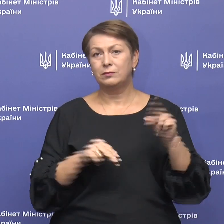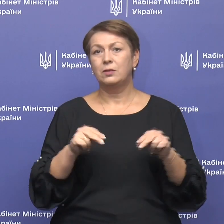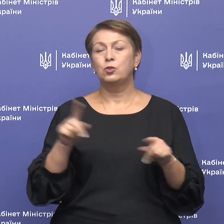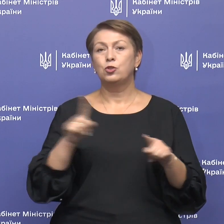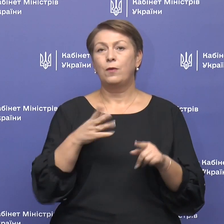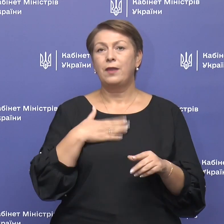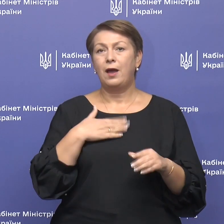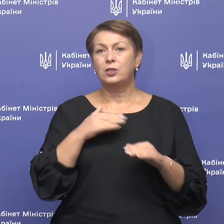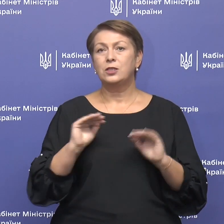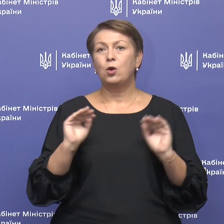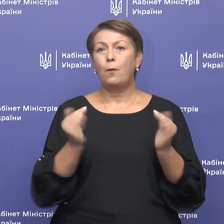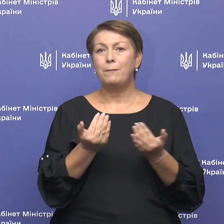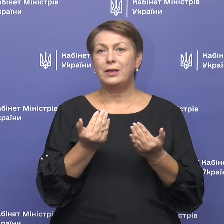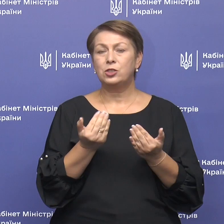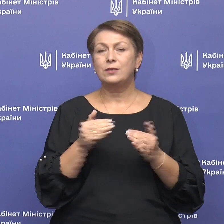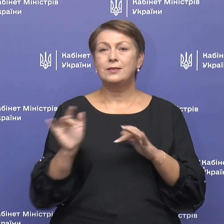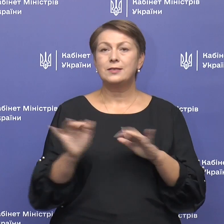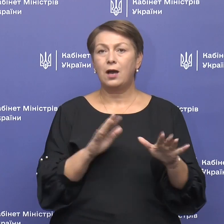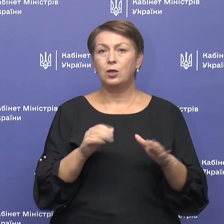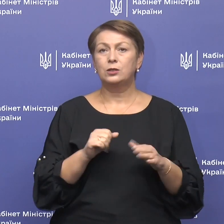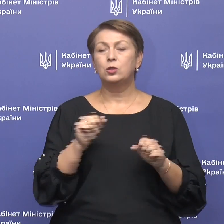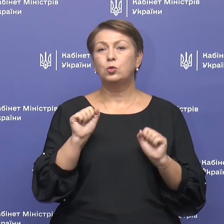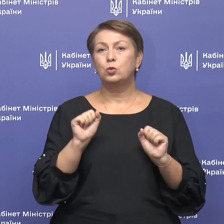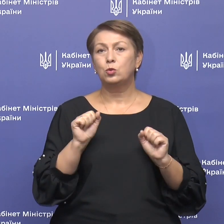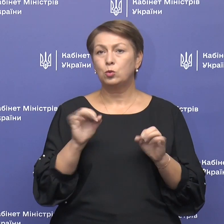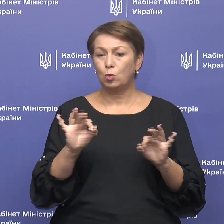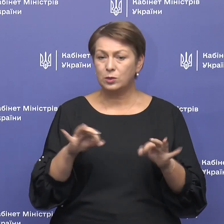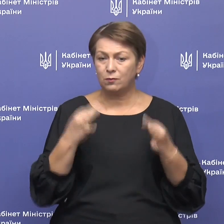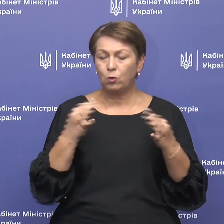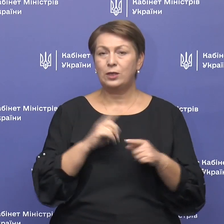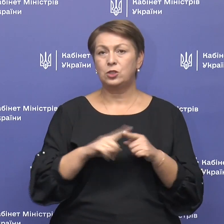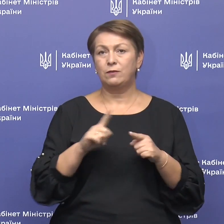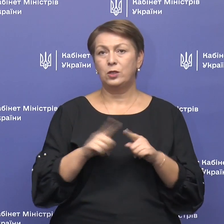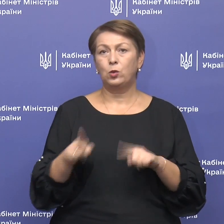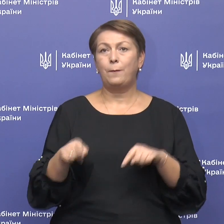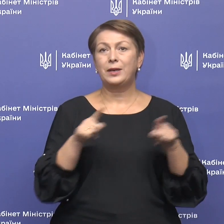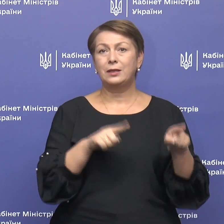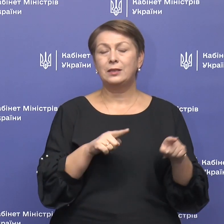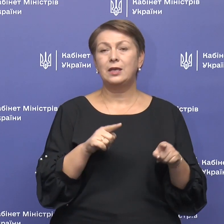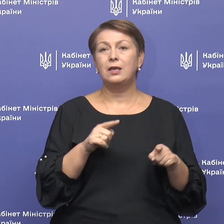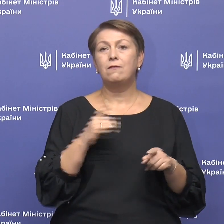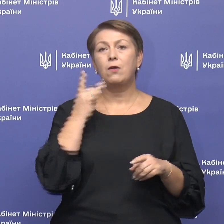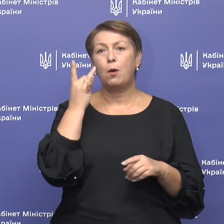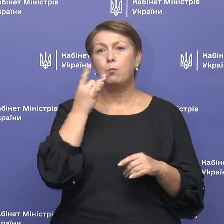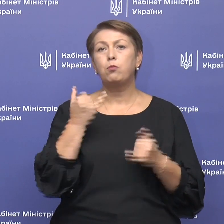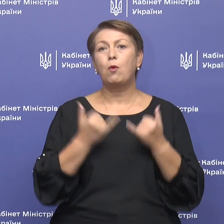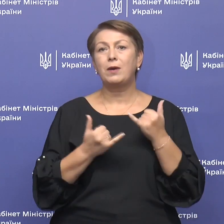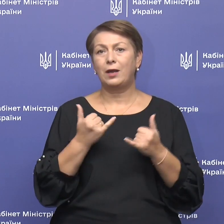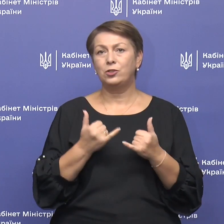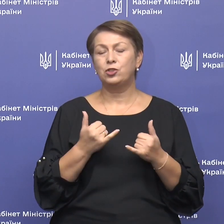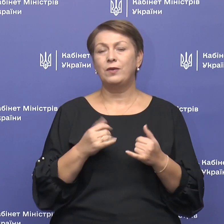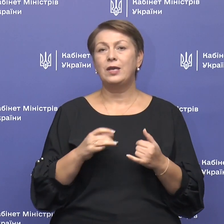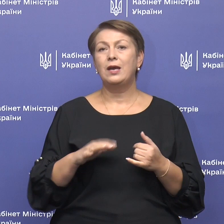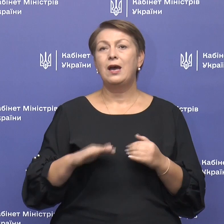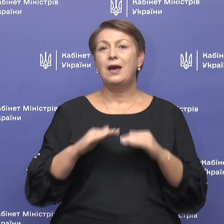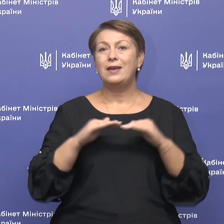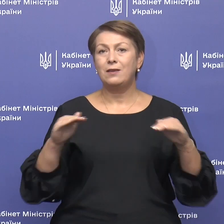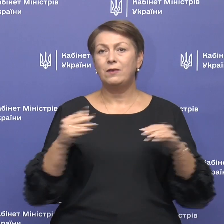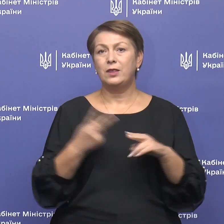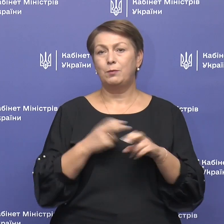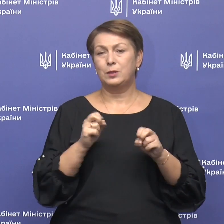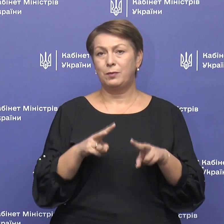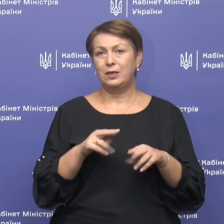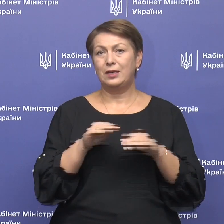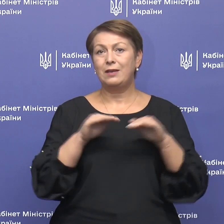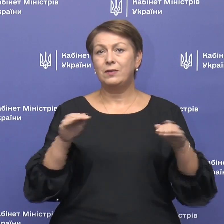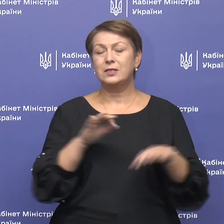заходи дозволять досить швидко цим містам перейти в помаранчевий рівень епідемічної небезпеки. Рівень захворюваності